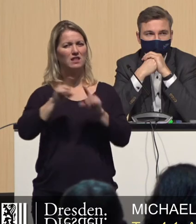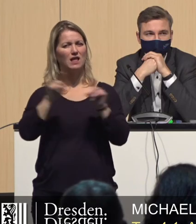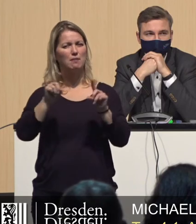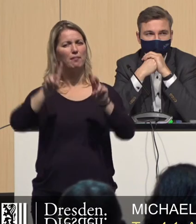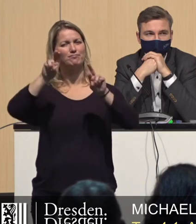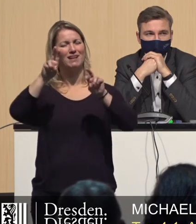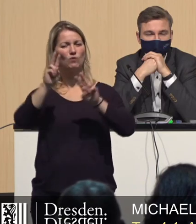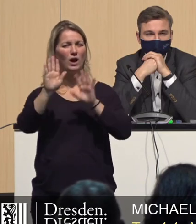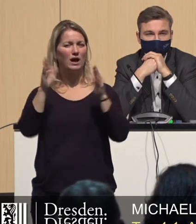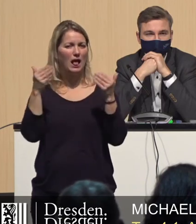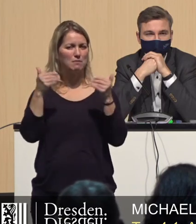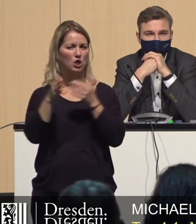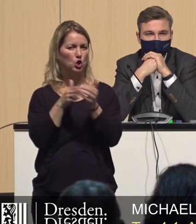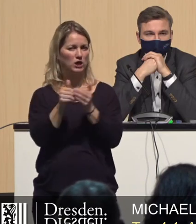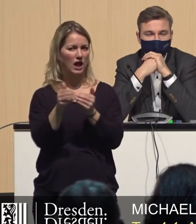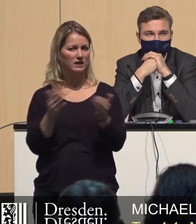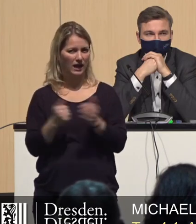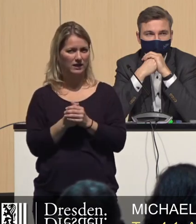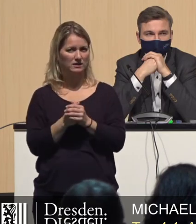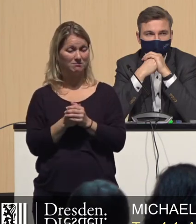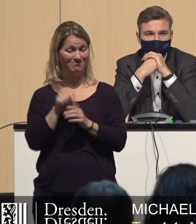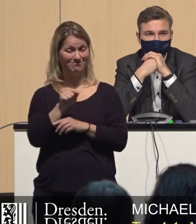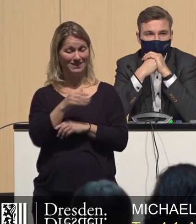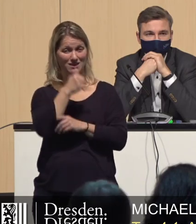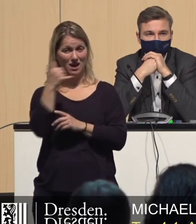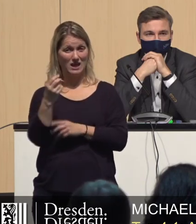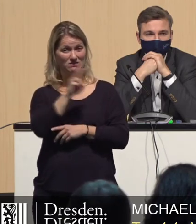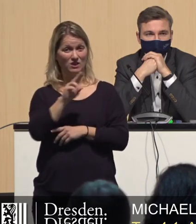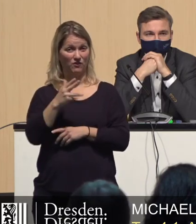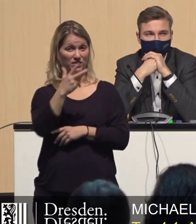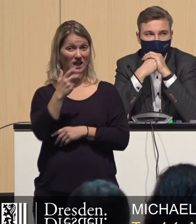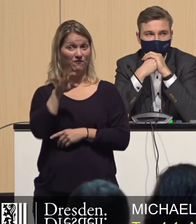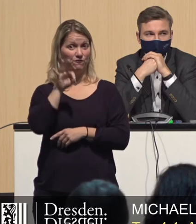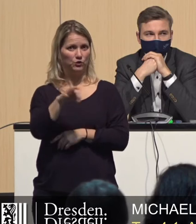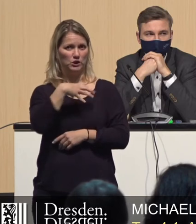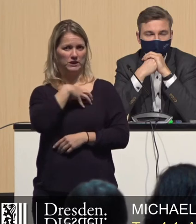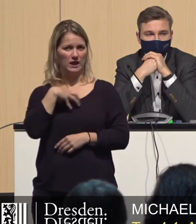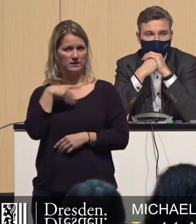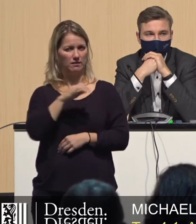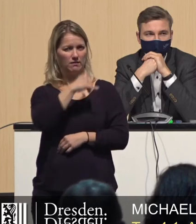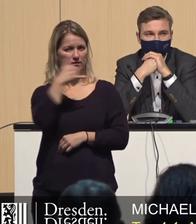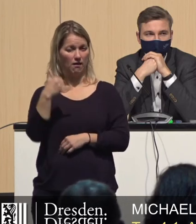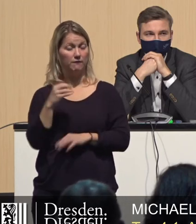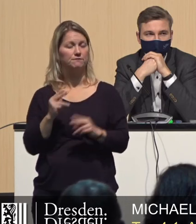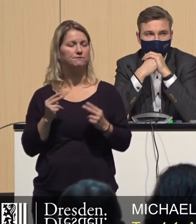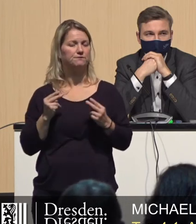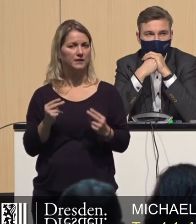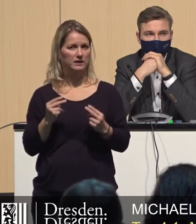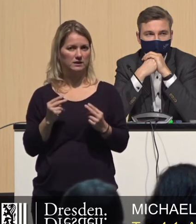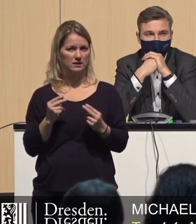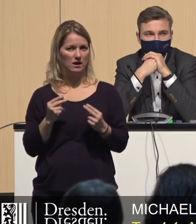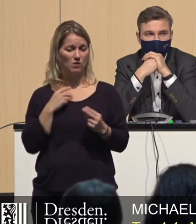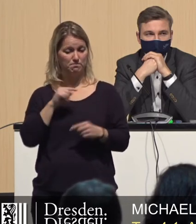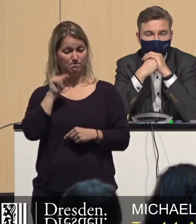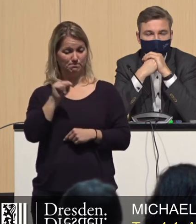Klimaneutralität schon mal diskutiert, das Jahr 2035 ist für Dresden ein verdammt wichtiges Jahr. Da laufen nämlich sämtliche